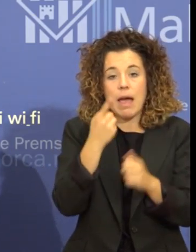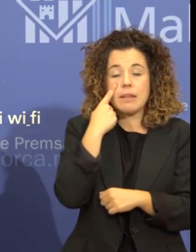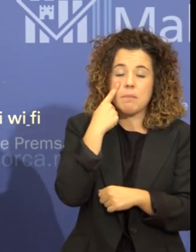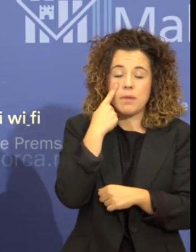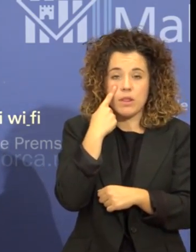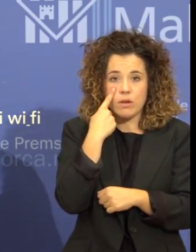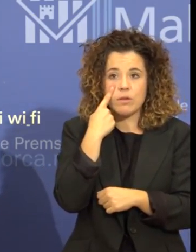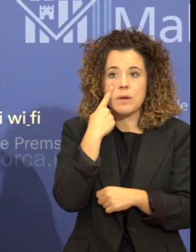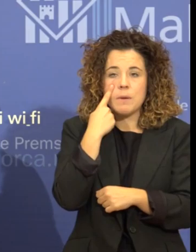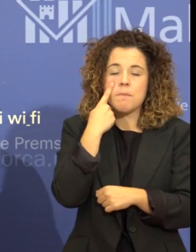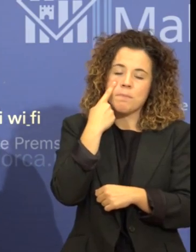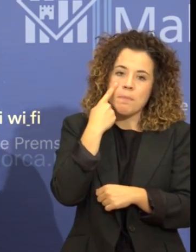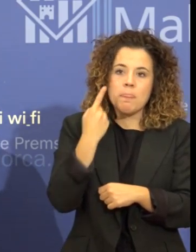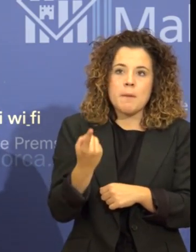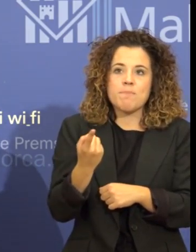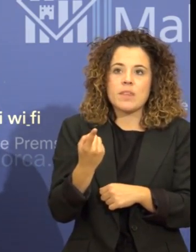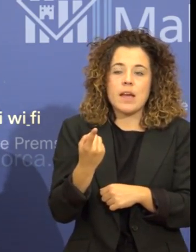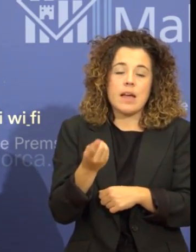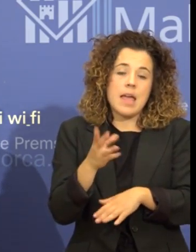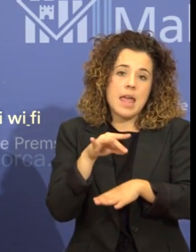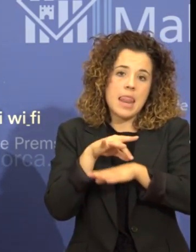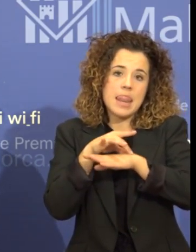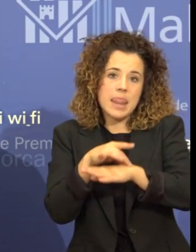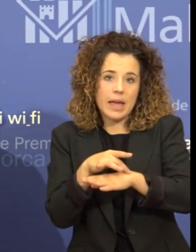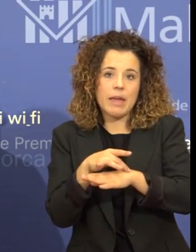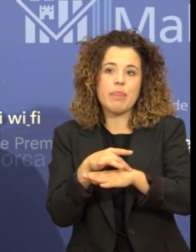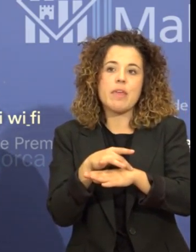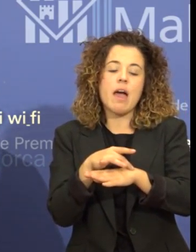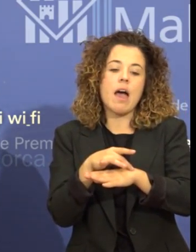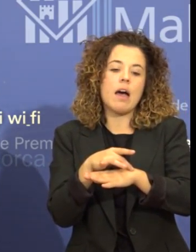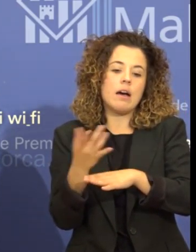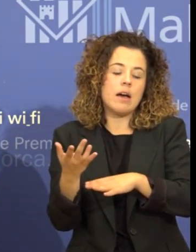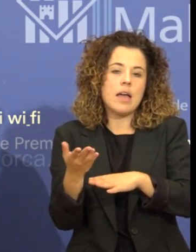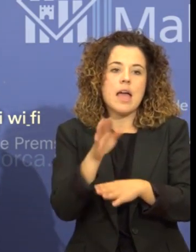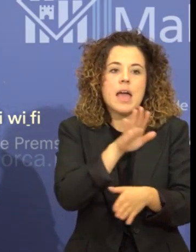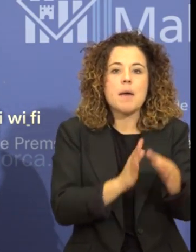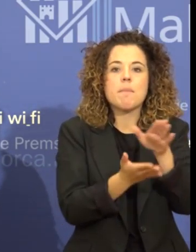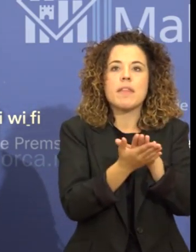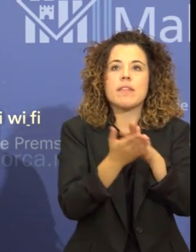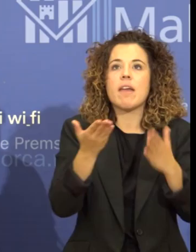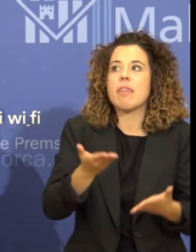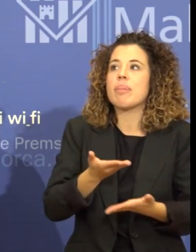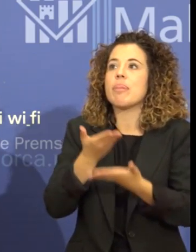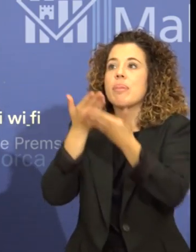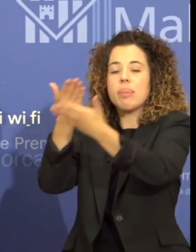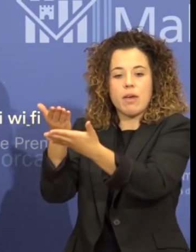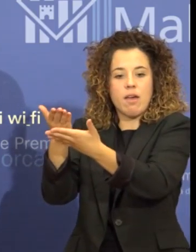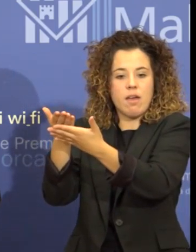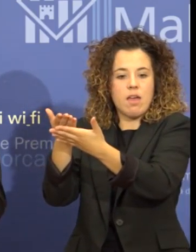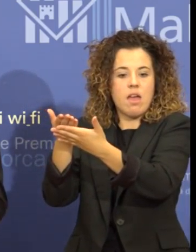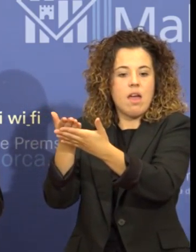criteri que aplicarà l'agència a l'hora d'enviar expedients a la Fiscalia de les lliures Balears per